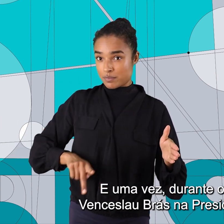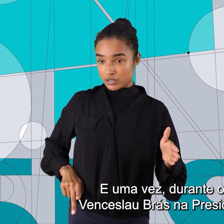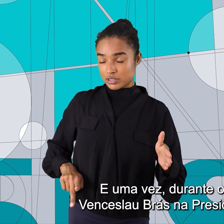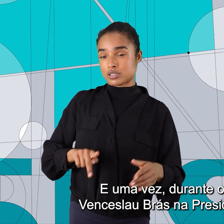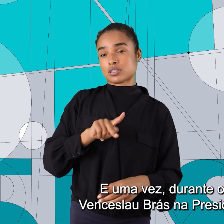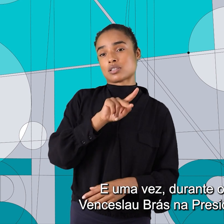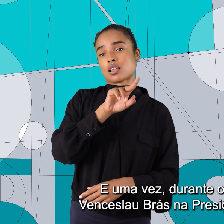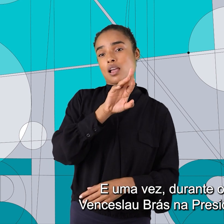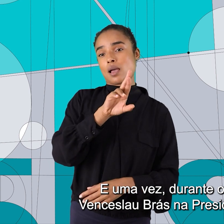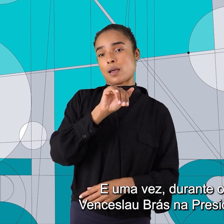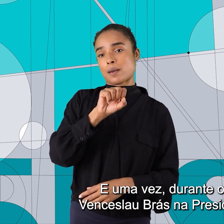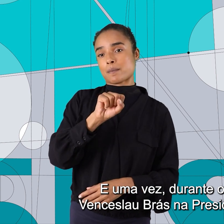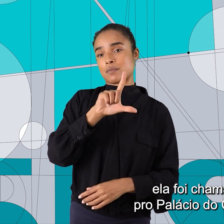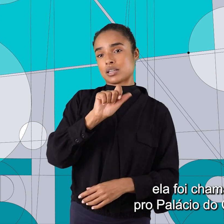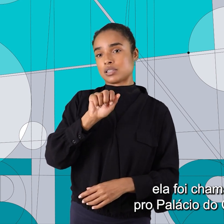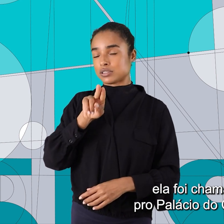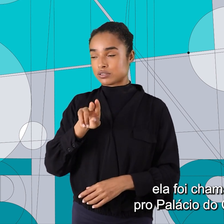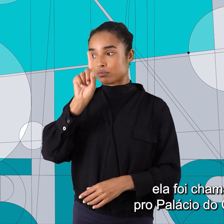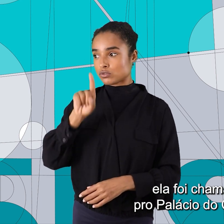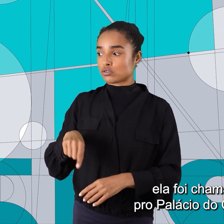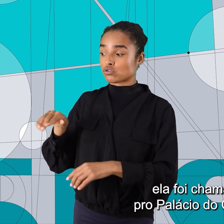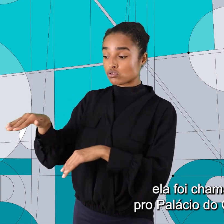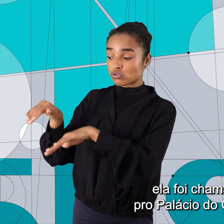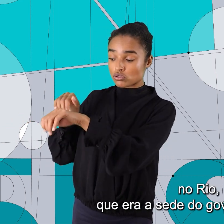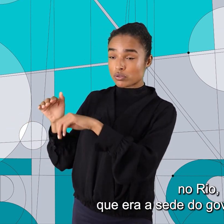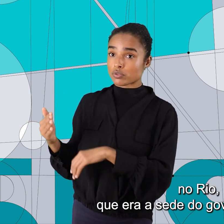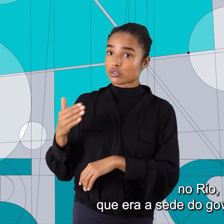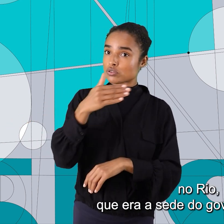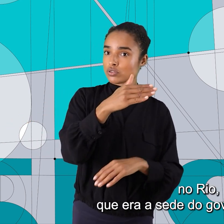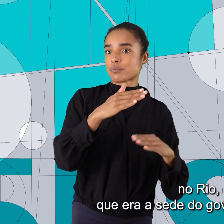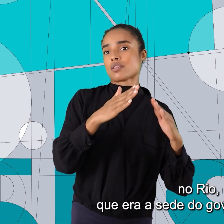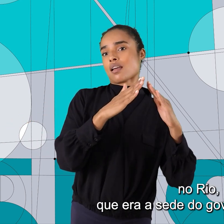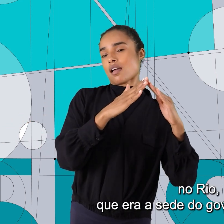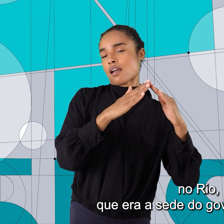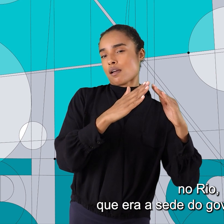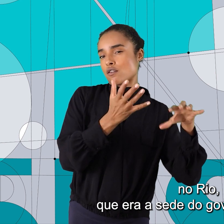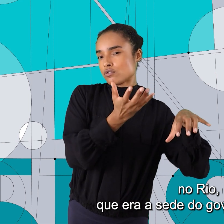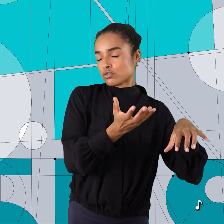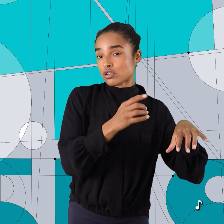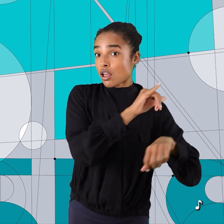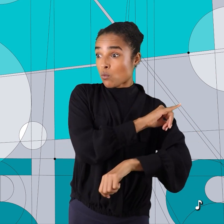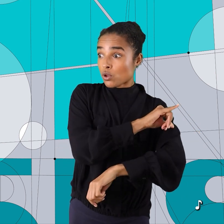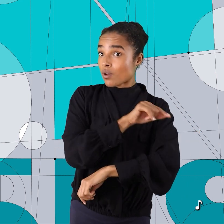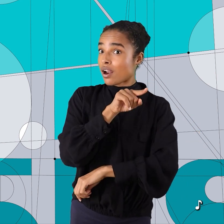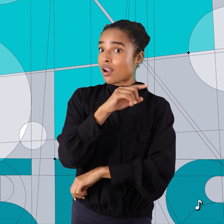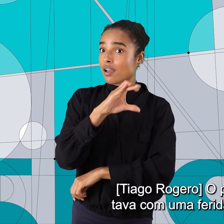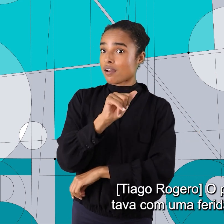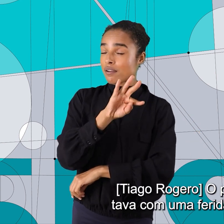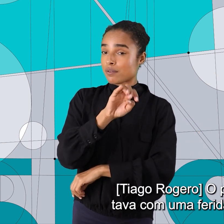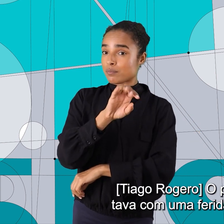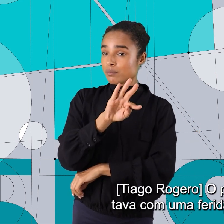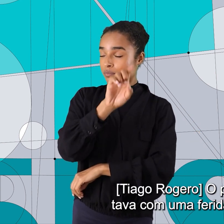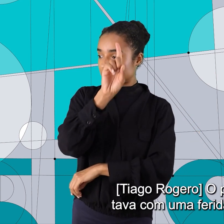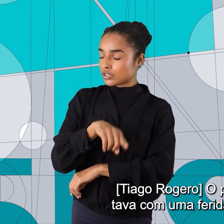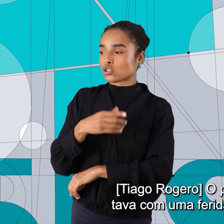Brás na presidência do Brasil, ela foi chamada para o Palácio do Catete, no Rio, que era a sede do governo federal. O